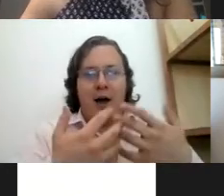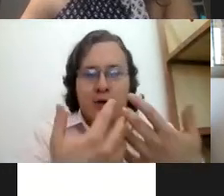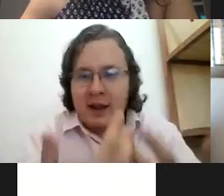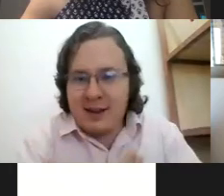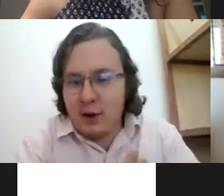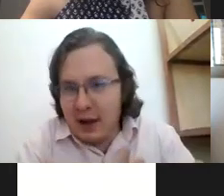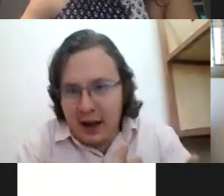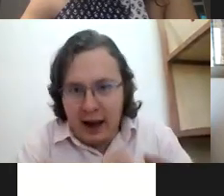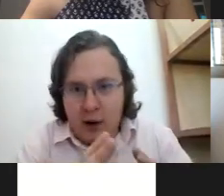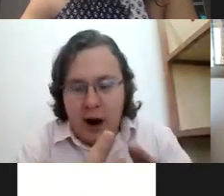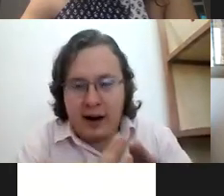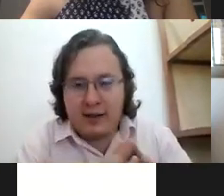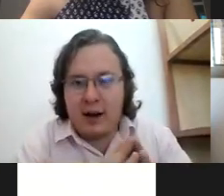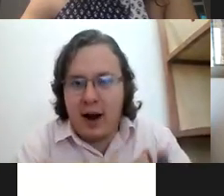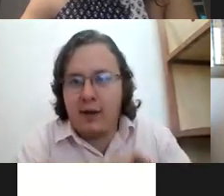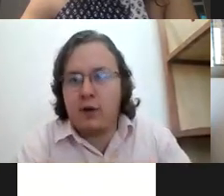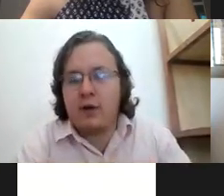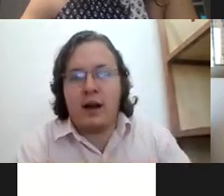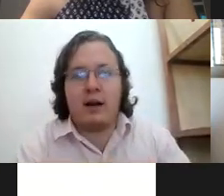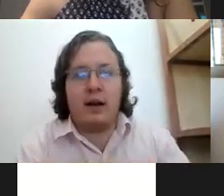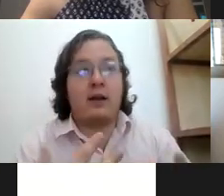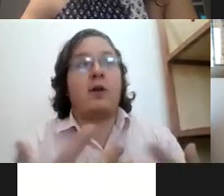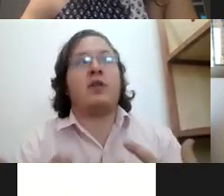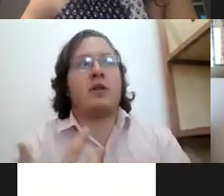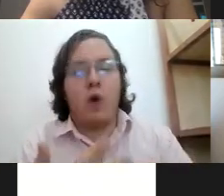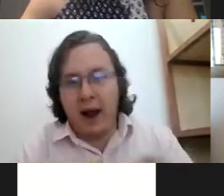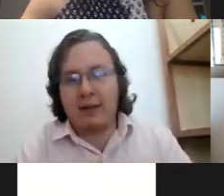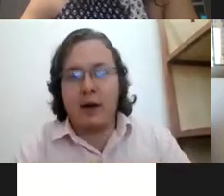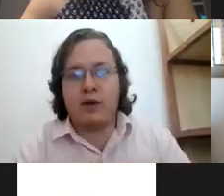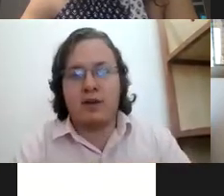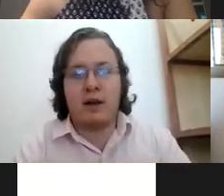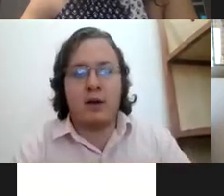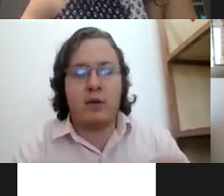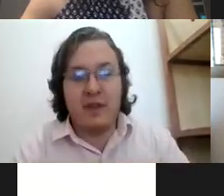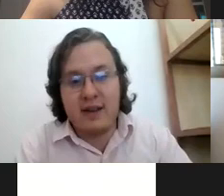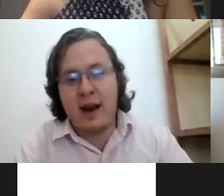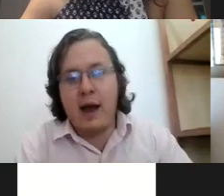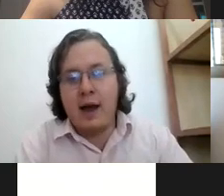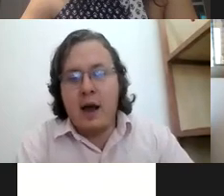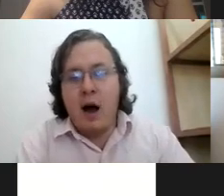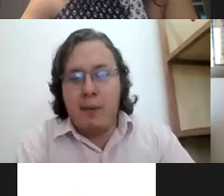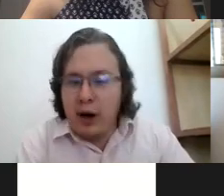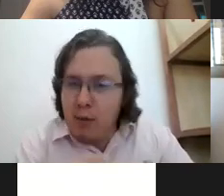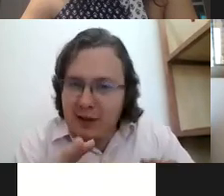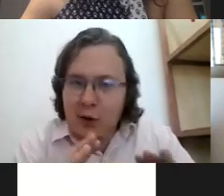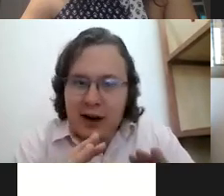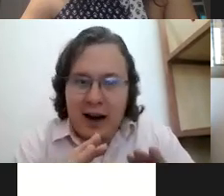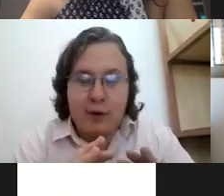ustedes no sé en qué lugar estoy trabajando si tengan contacto con gente o si están en una oficina pero en el momento en el que